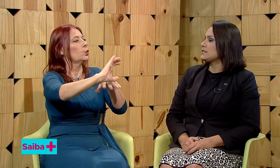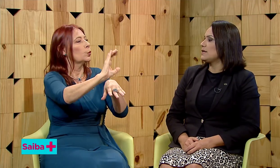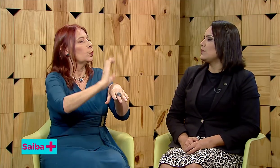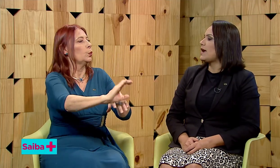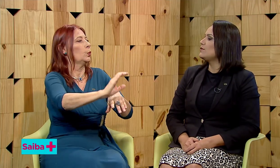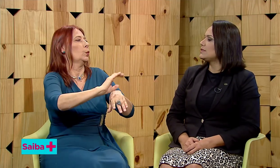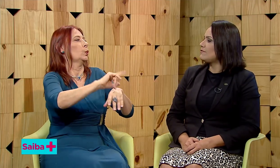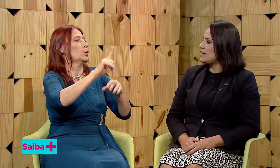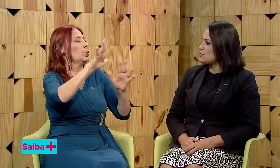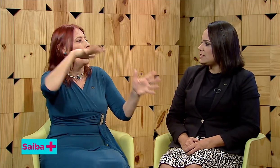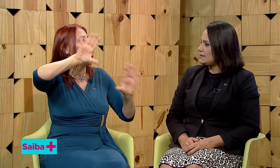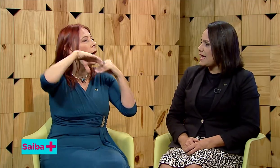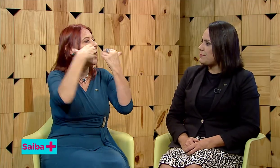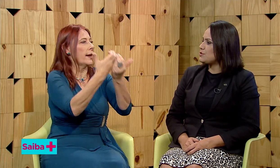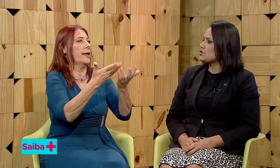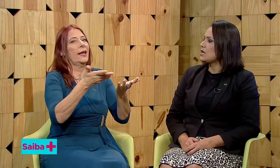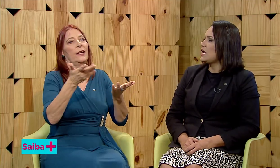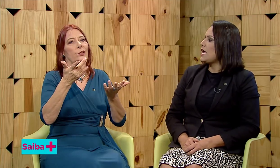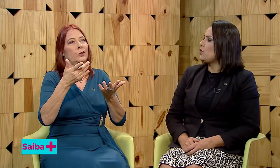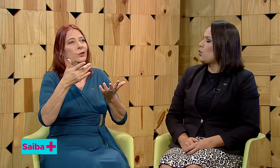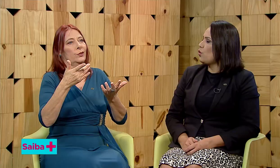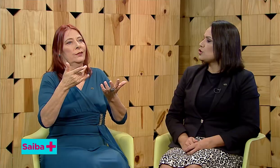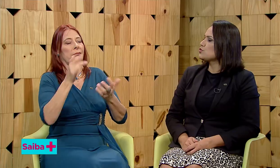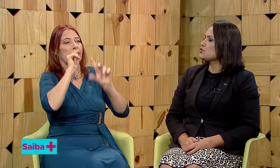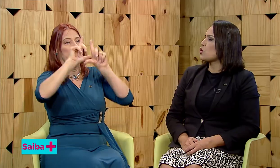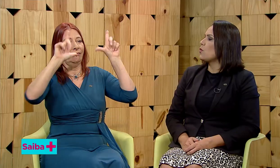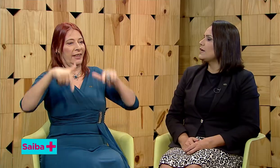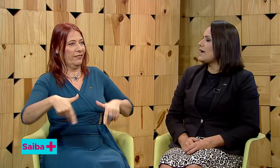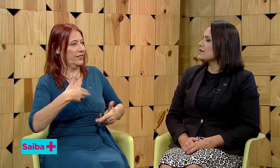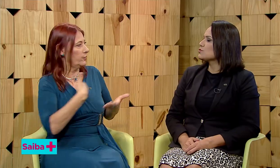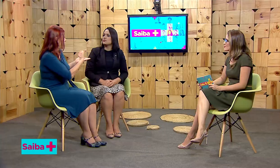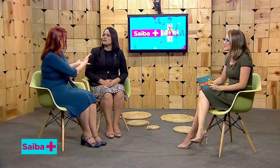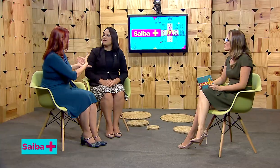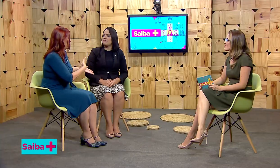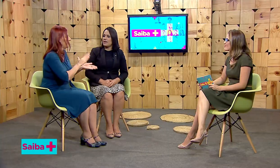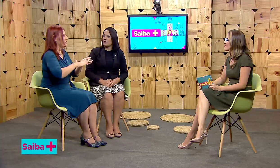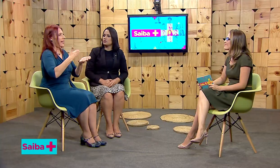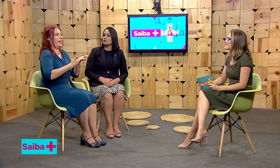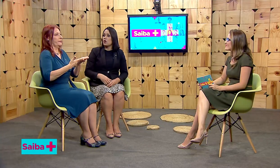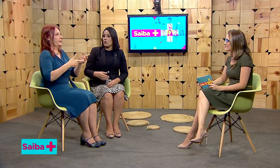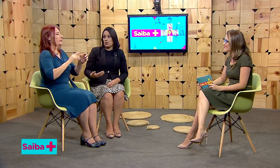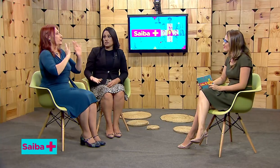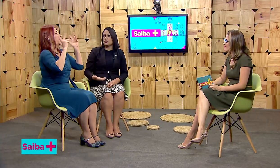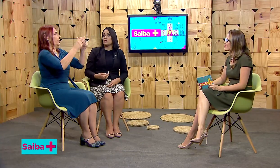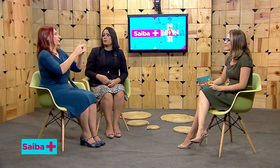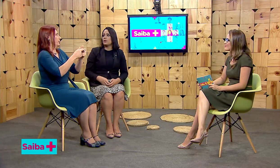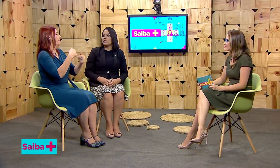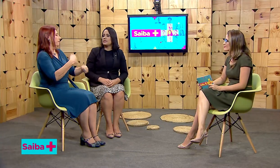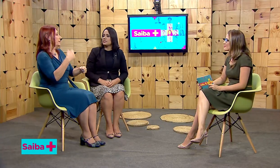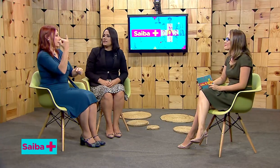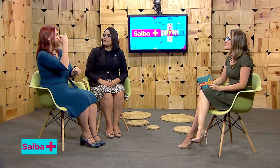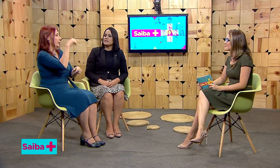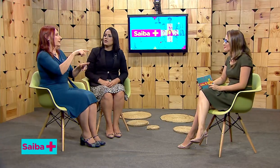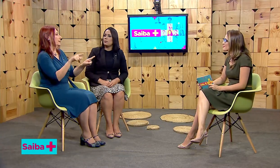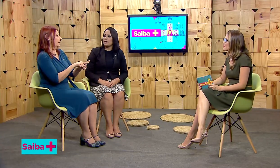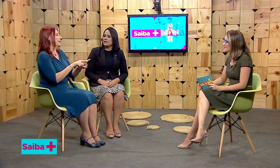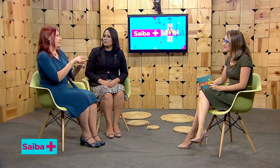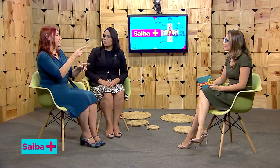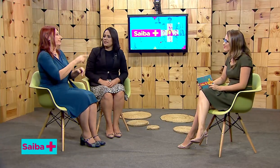assegurado através dos intérpretes, em cursos, congressos, eventos. Hoje, eu estou num programa de televisão acompanhada por uma